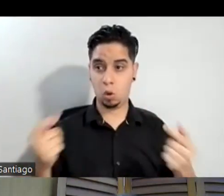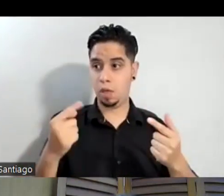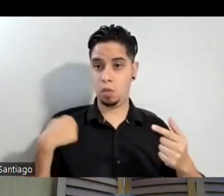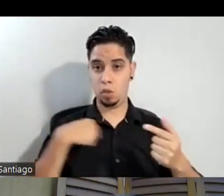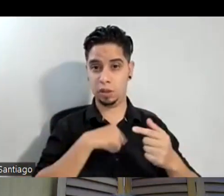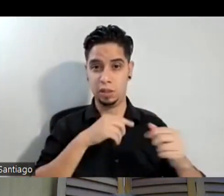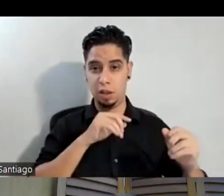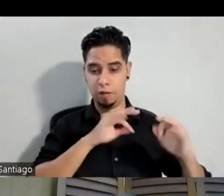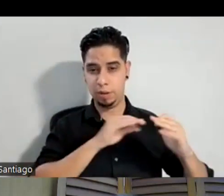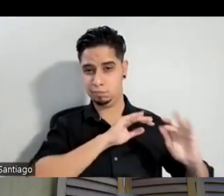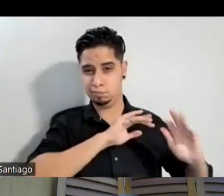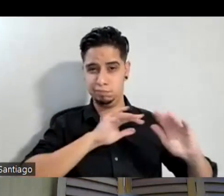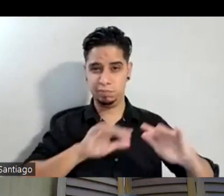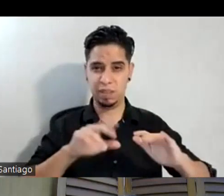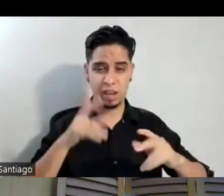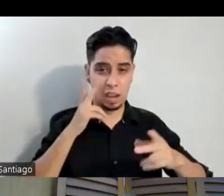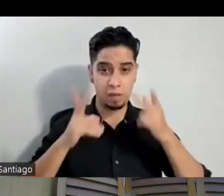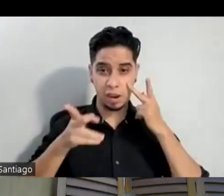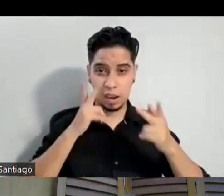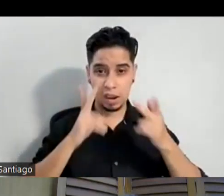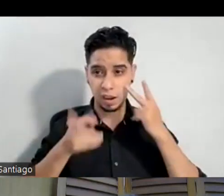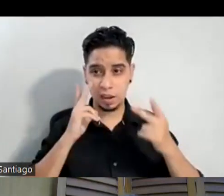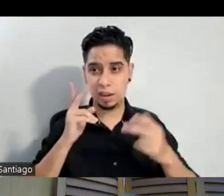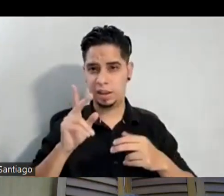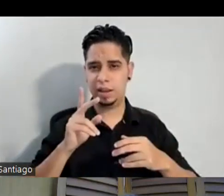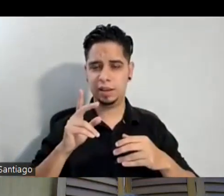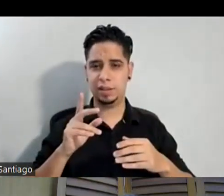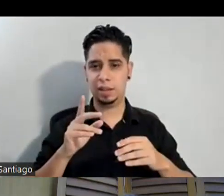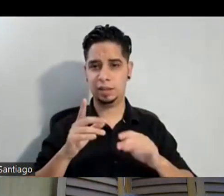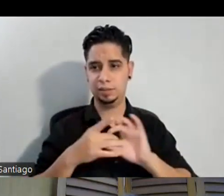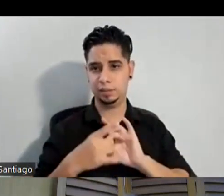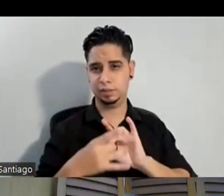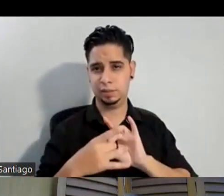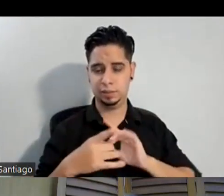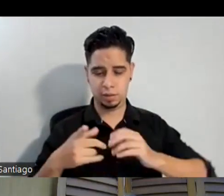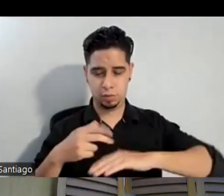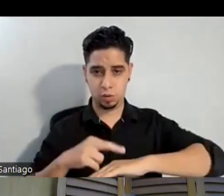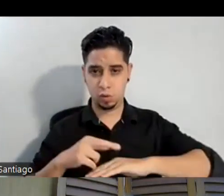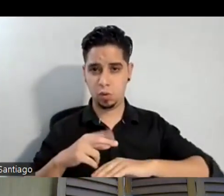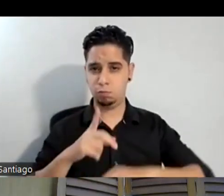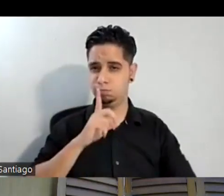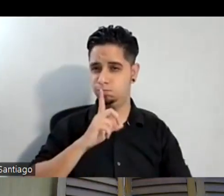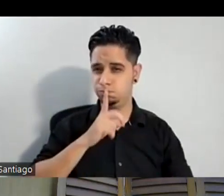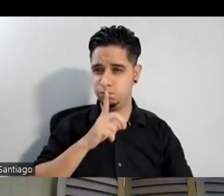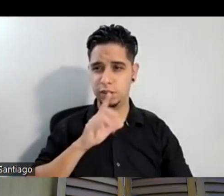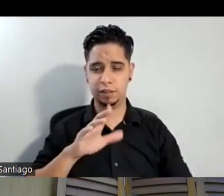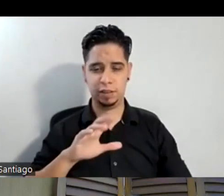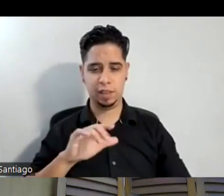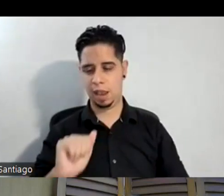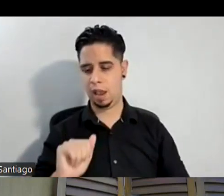más pequeños para que vean esa identidad del puertorriqueño genuino ese ADN que todavía yo pienso